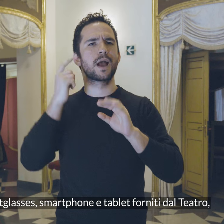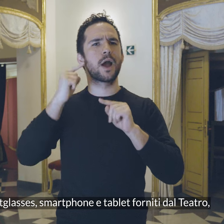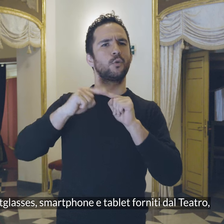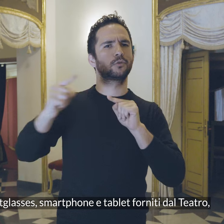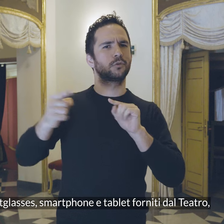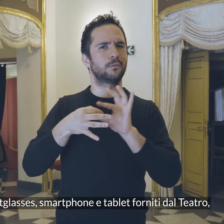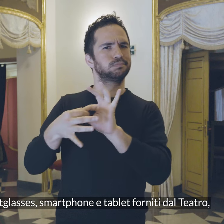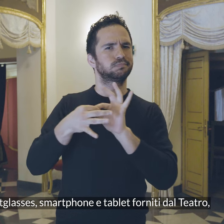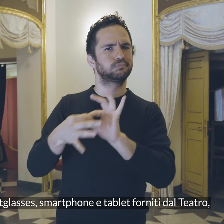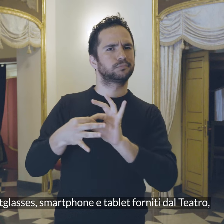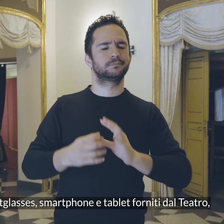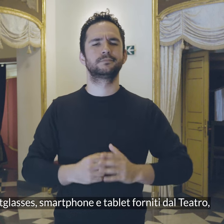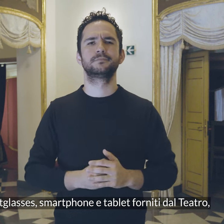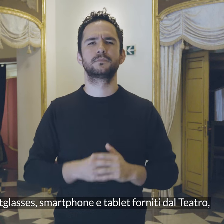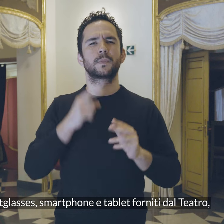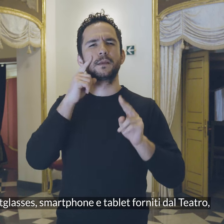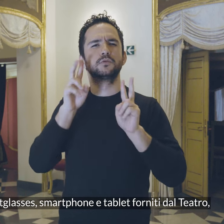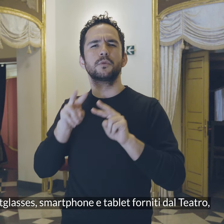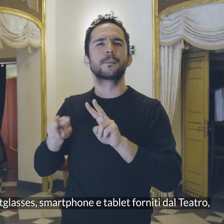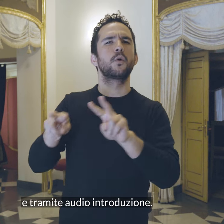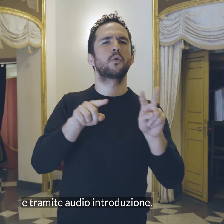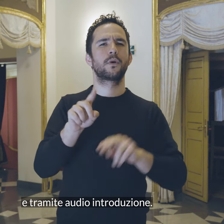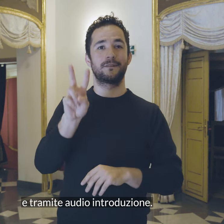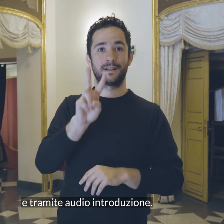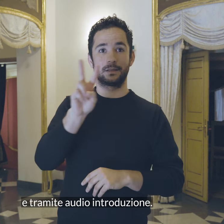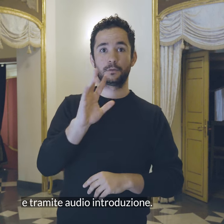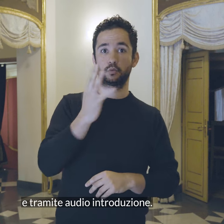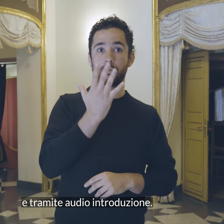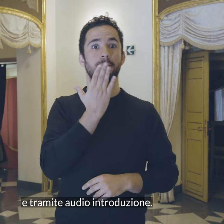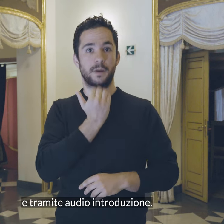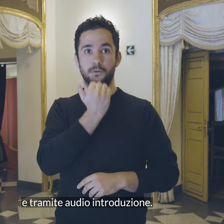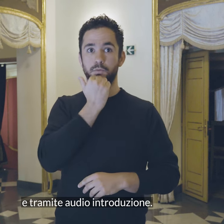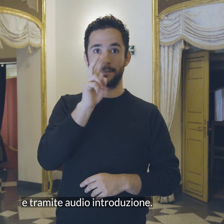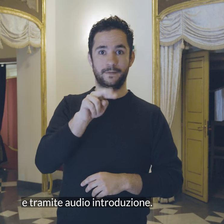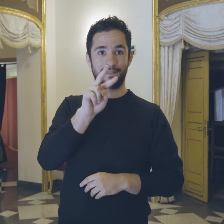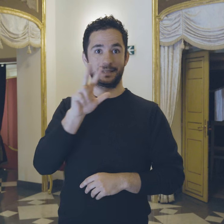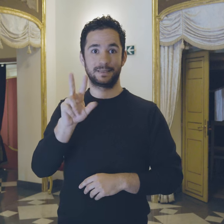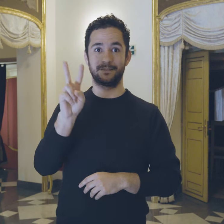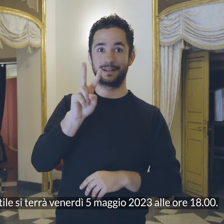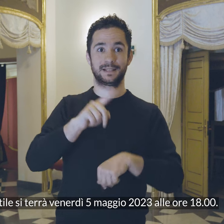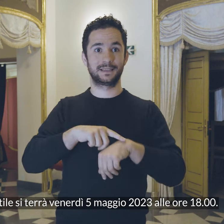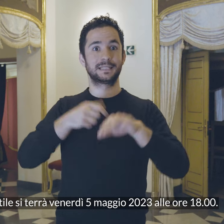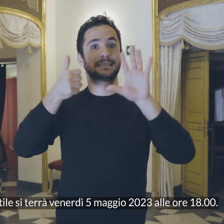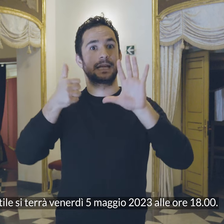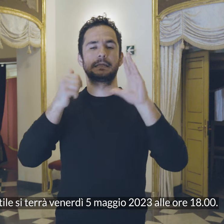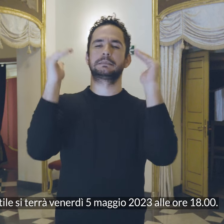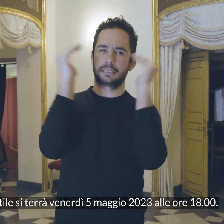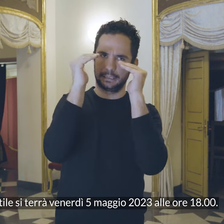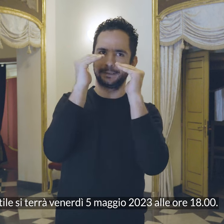smartphone e tablet Forniti dal teatro e tramite audio introduzione Il tour tattile si terrà